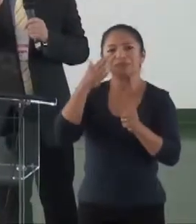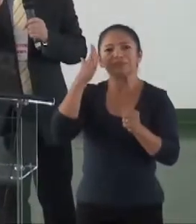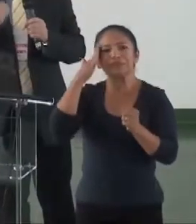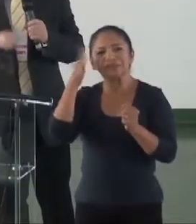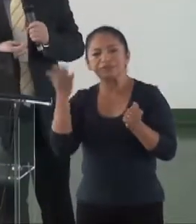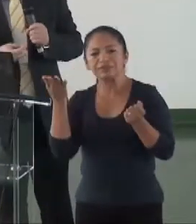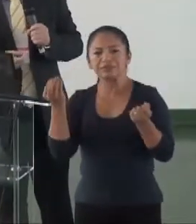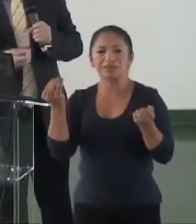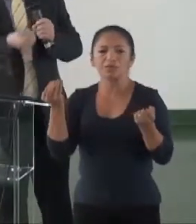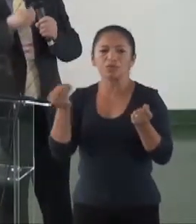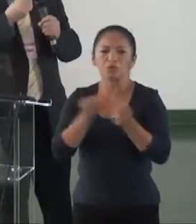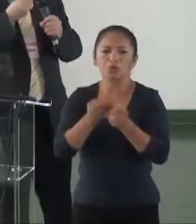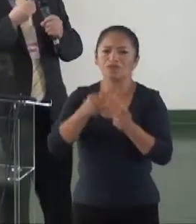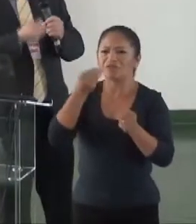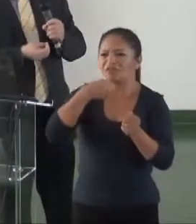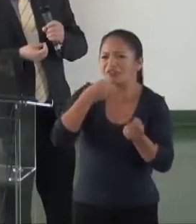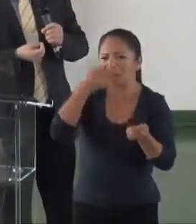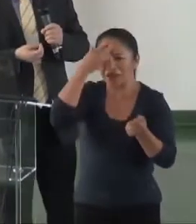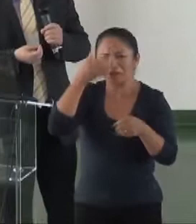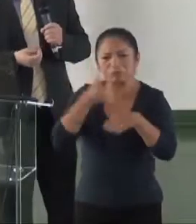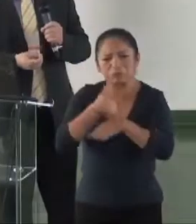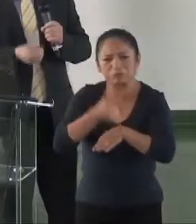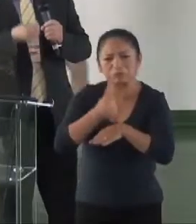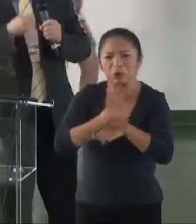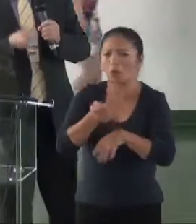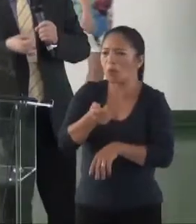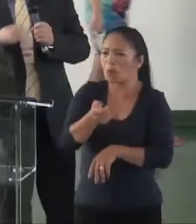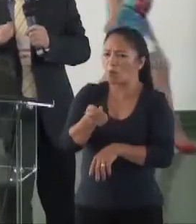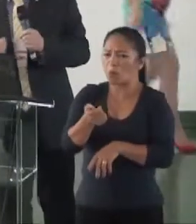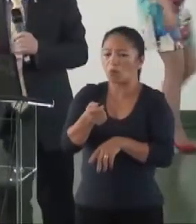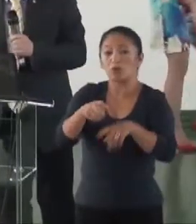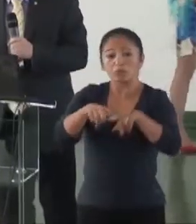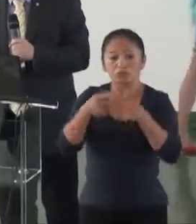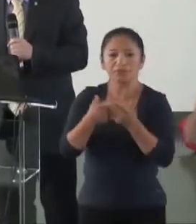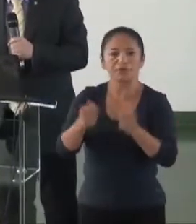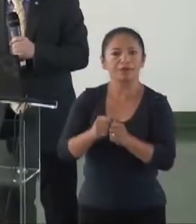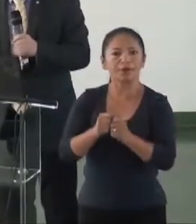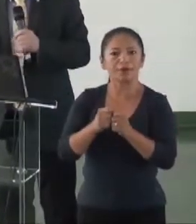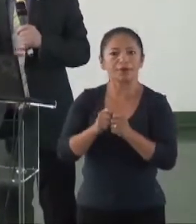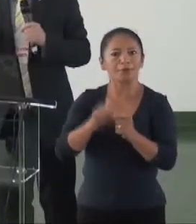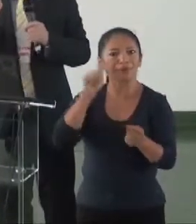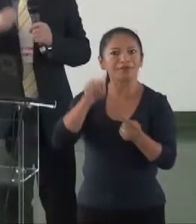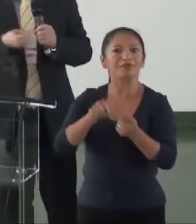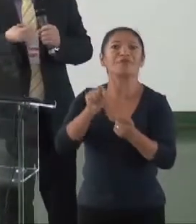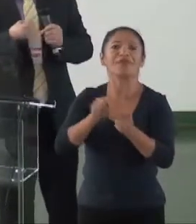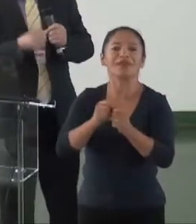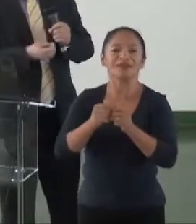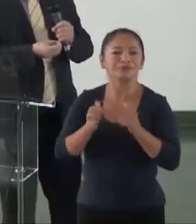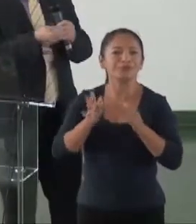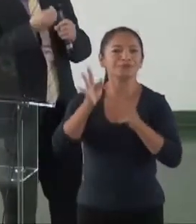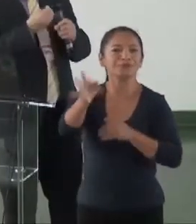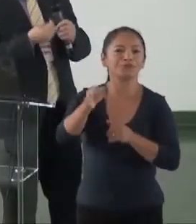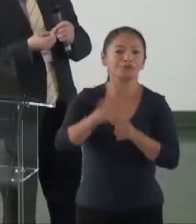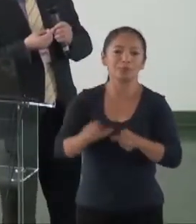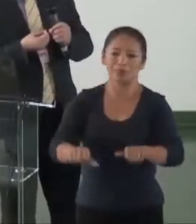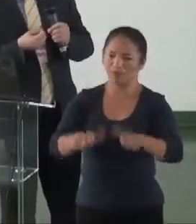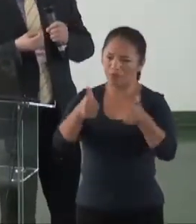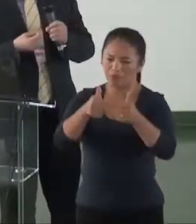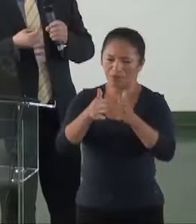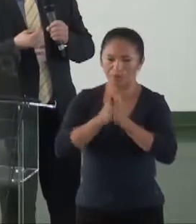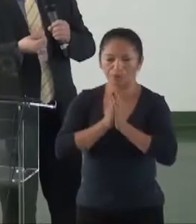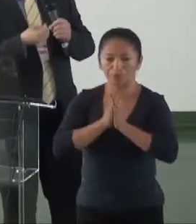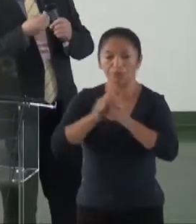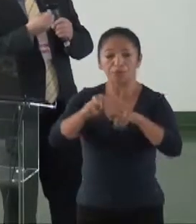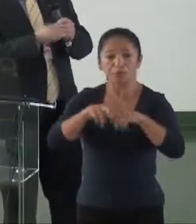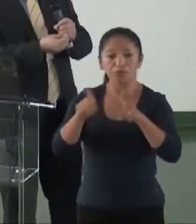comparecimento, é a baixa representatividade. Então, esse é um desafio que tem que se colocar. Especialmente porque, nessas audiências